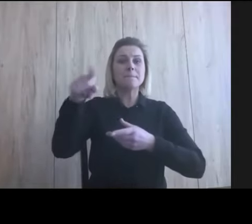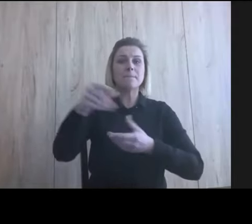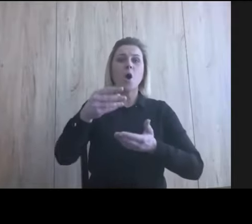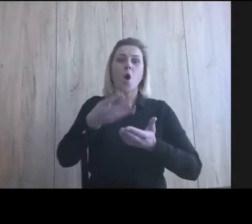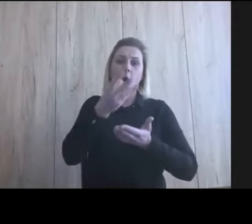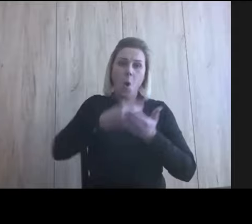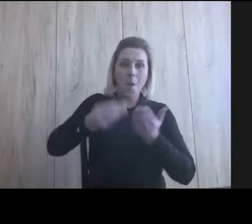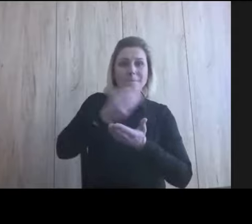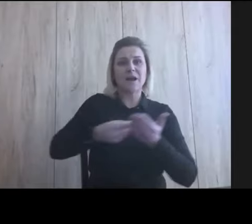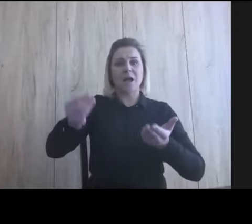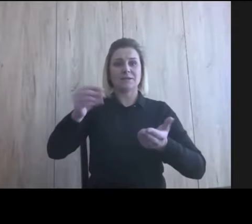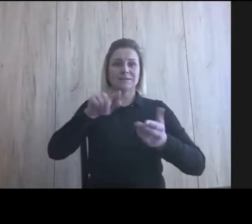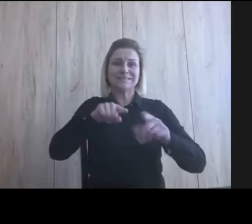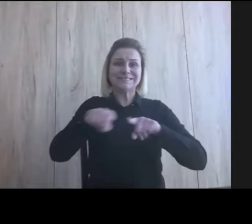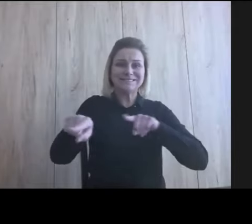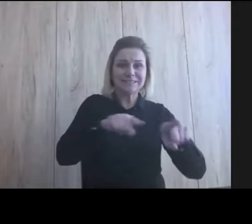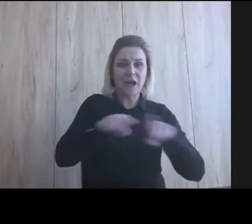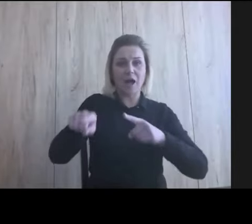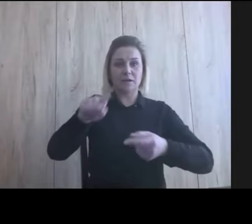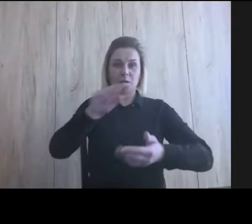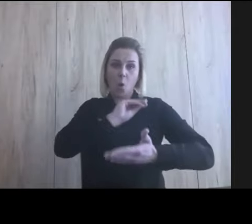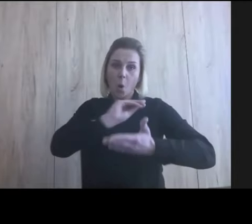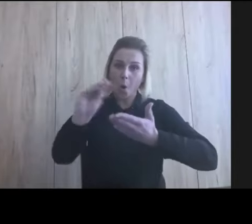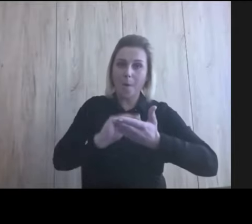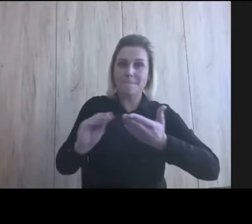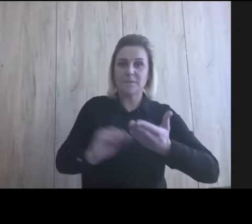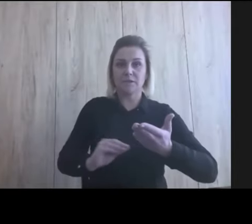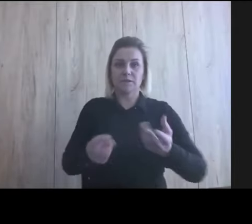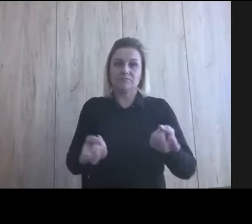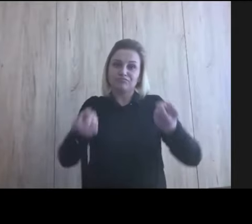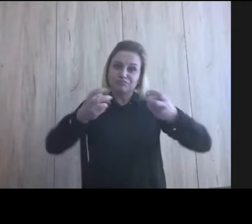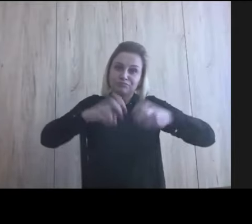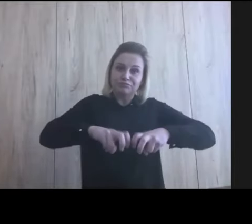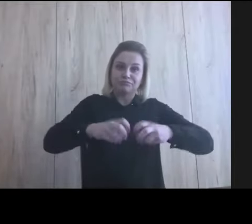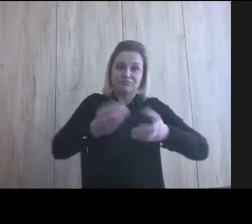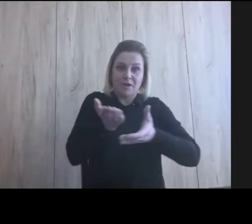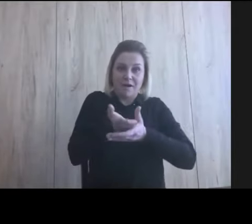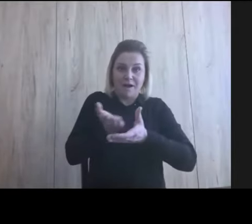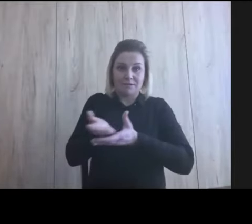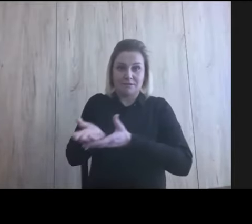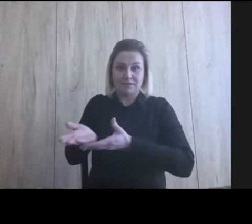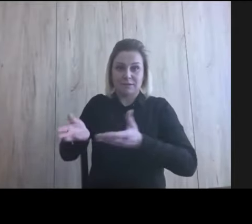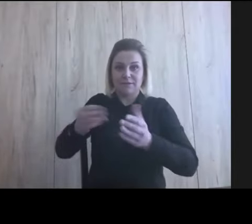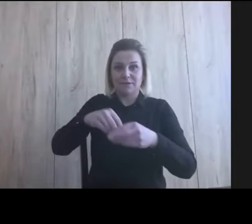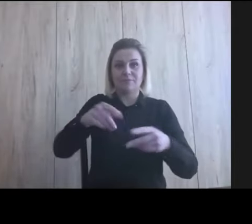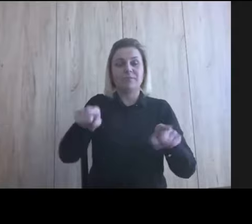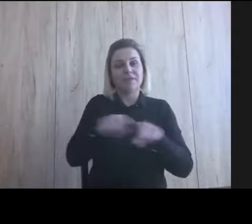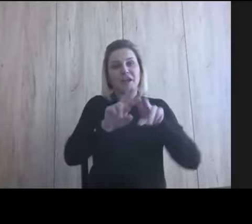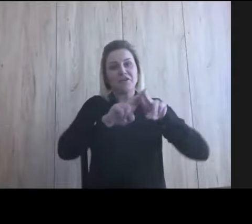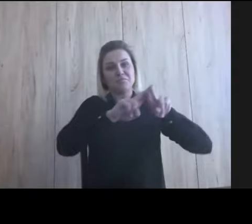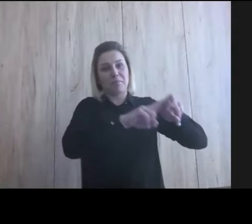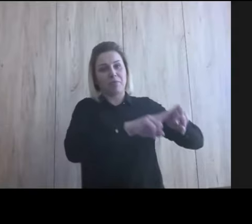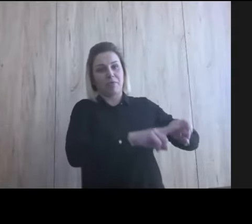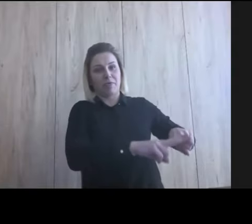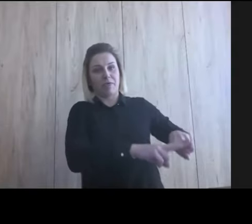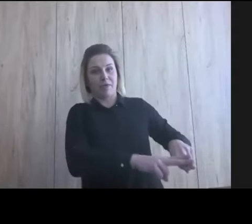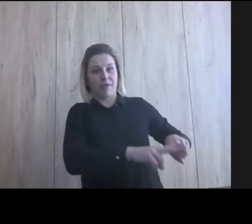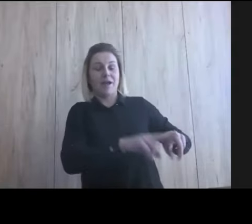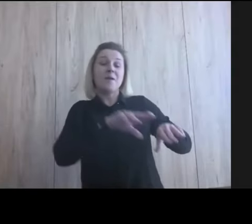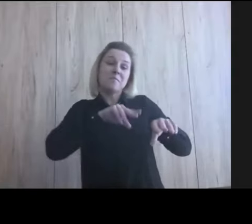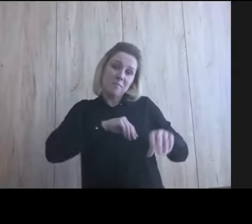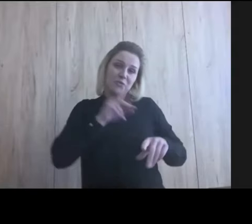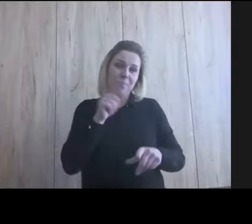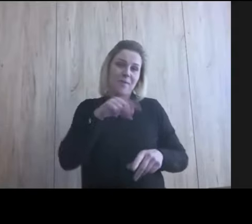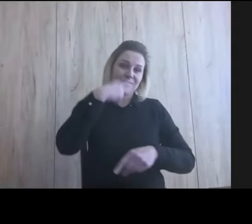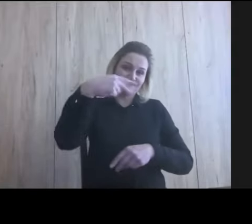I stworzyliśmy takie karty, to też leży zakurzone u nas. Może odkurzymy.